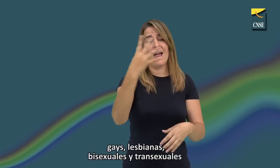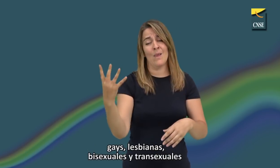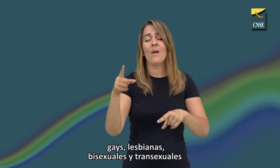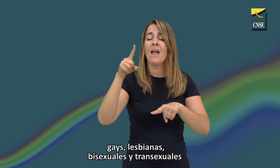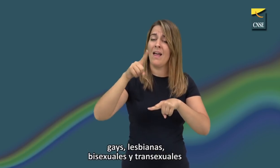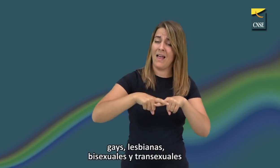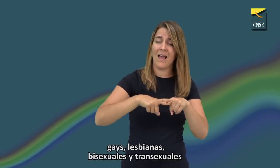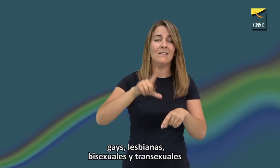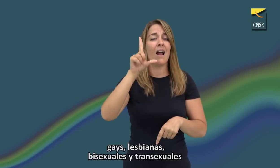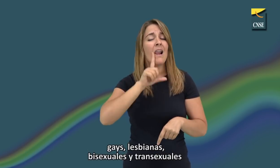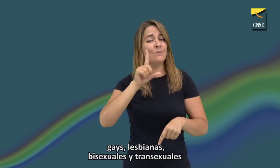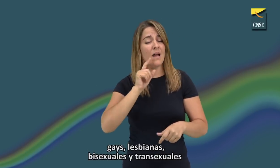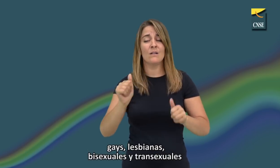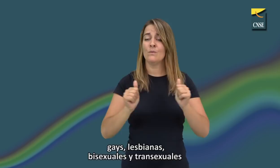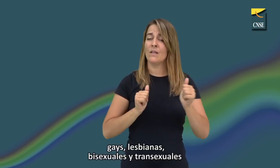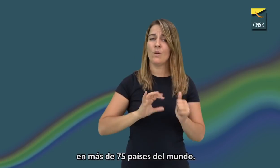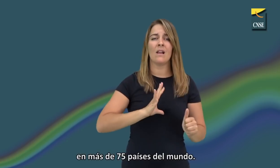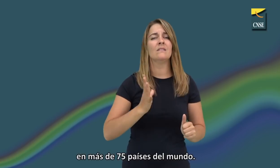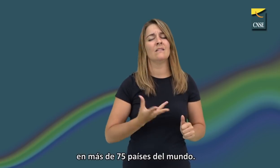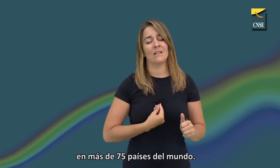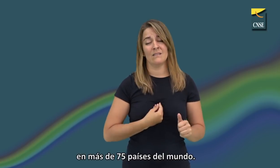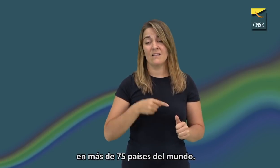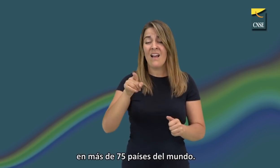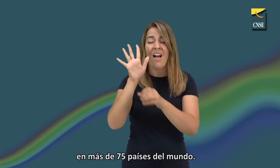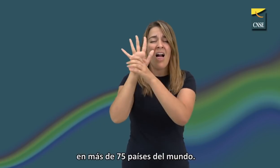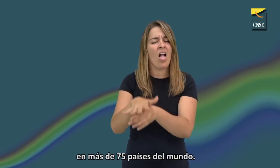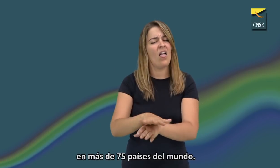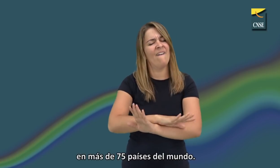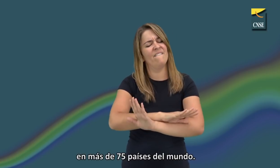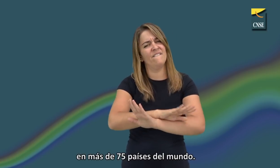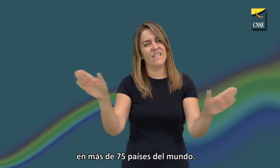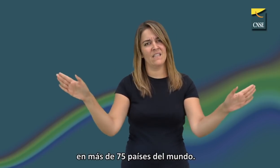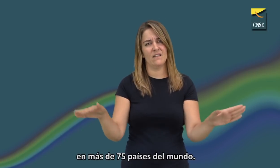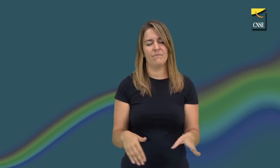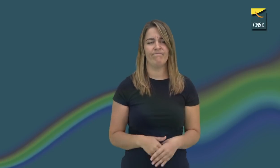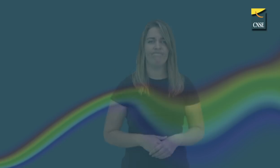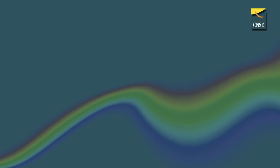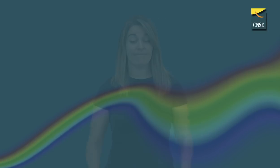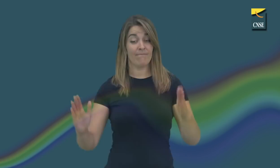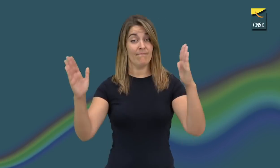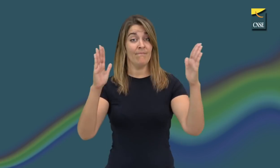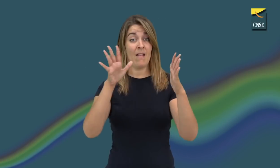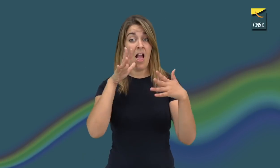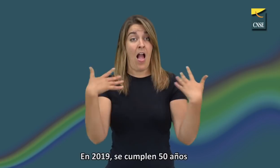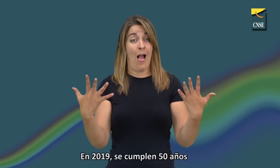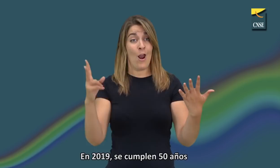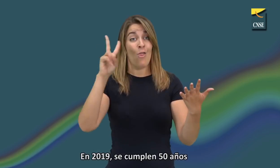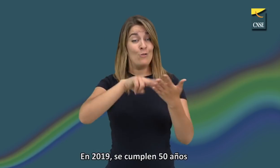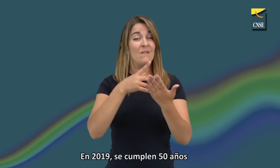y trans. En más de 75 países del mundo. En 2019